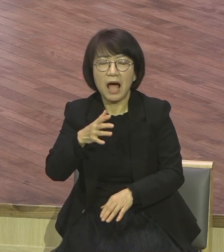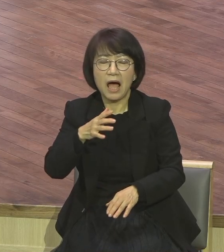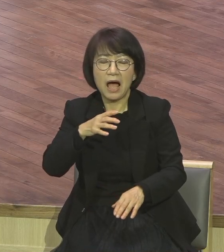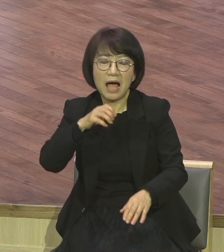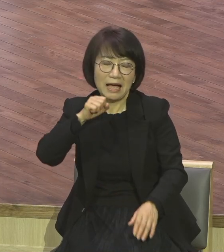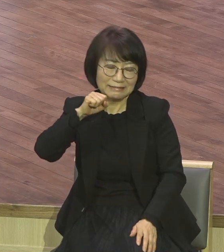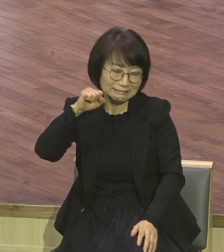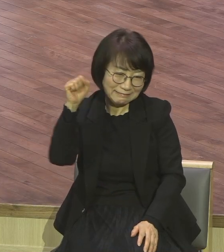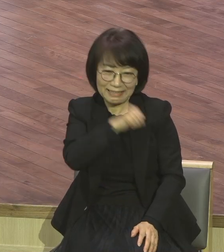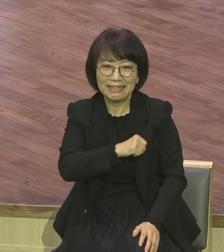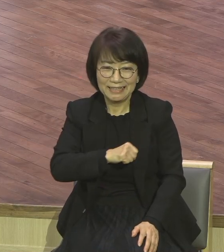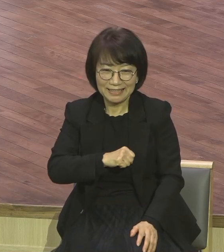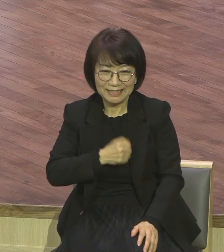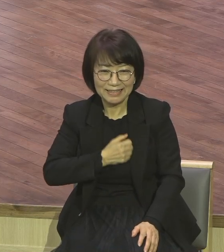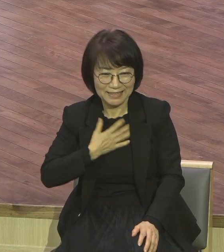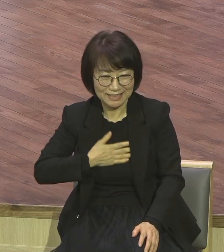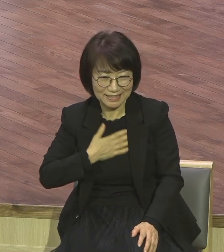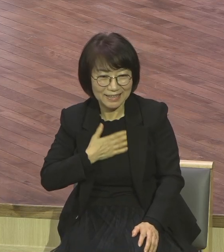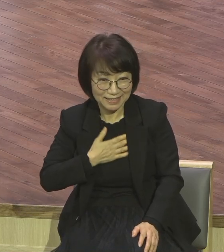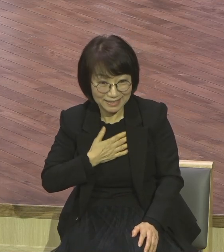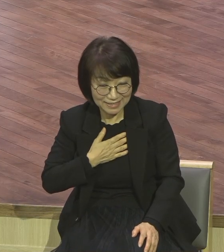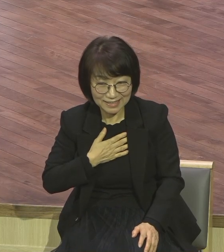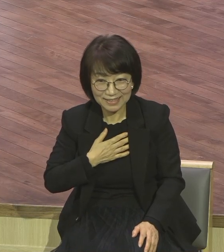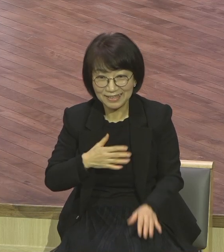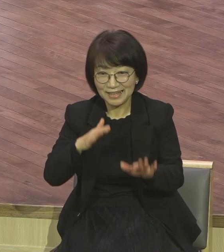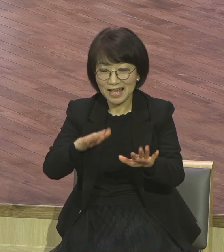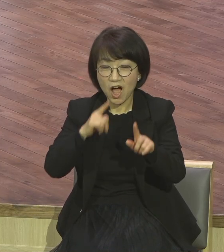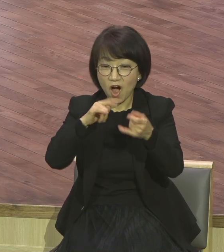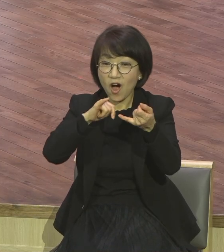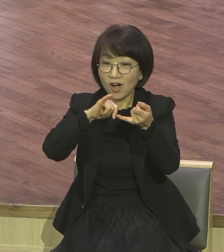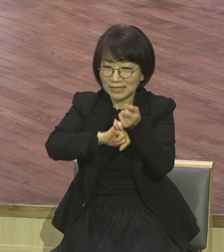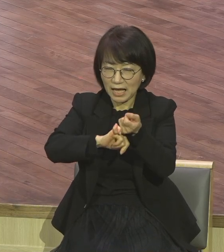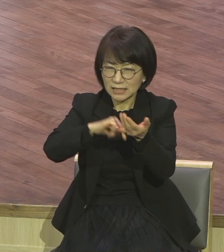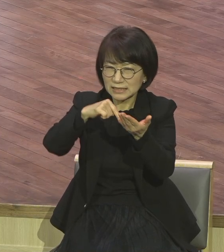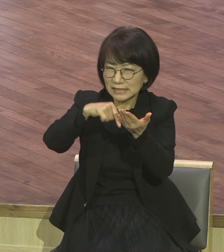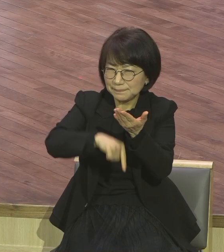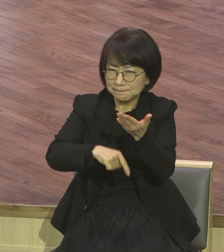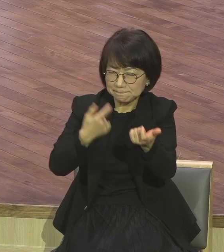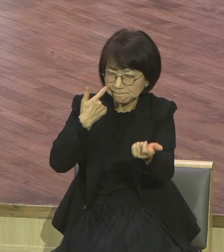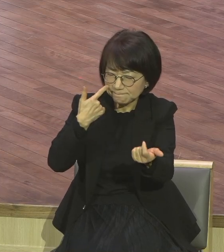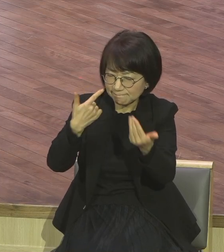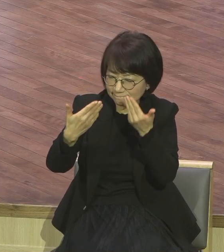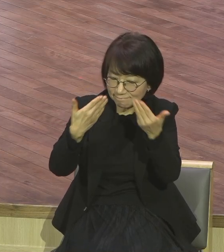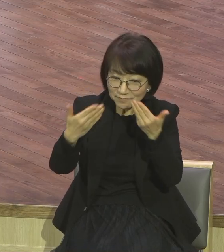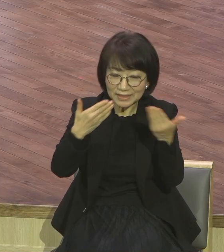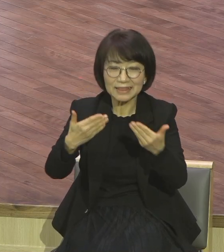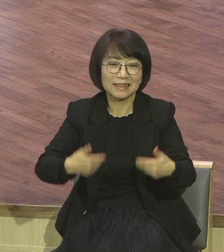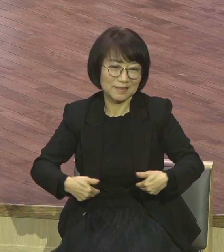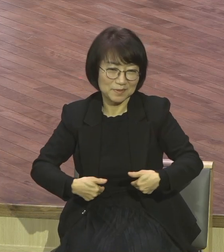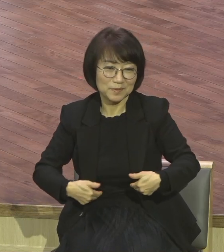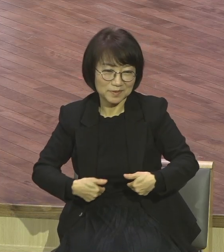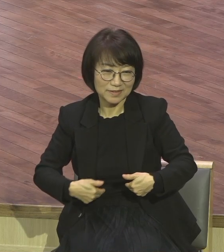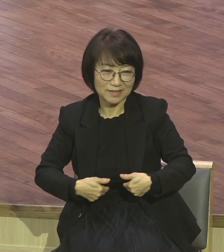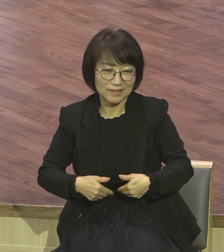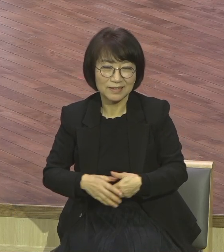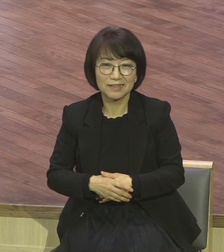보면서 은약적 깊이가 있는 신앙생활의 중요성을 볼 수 있어요 은약적 깊이